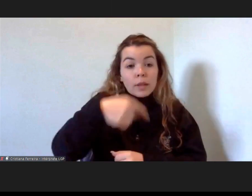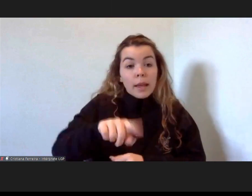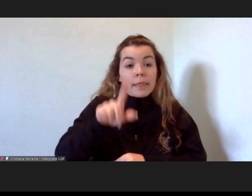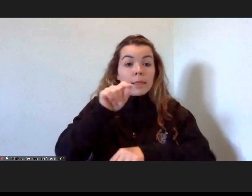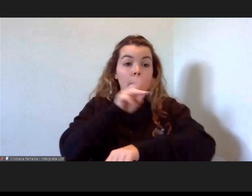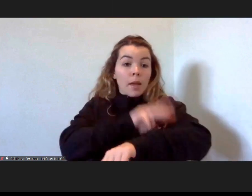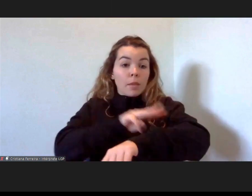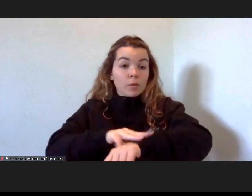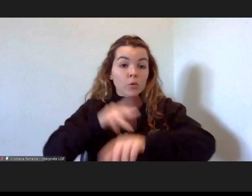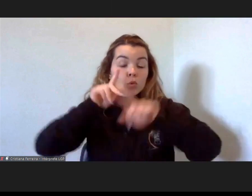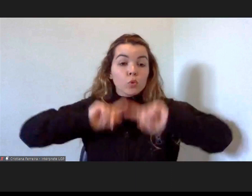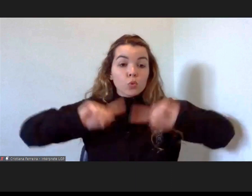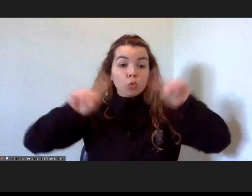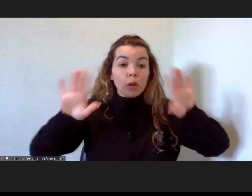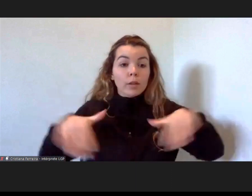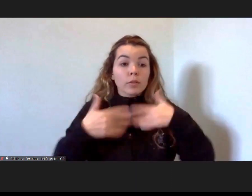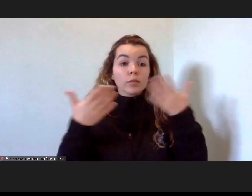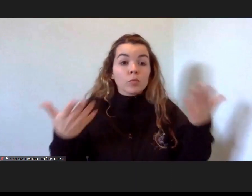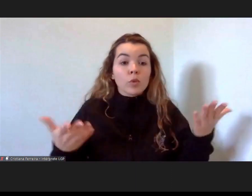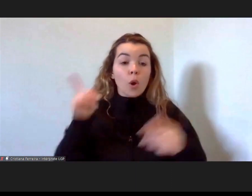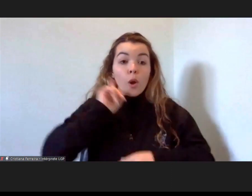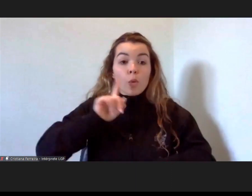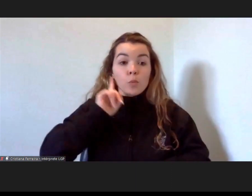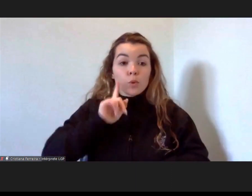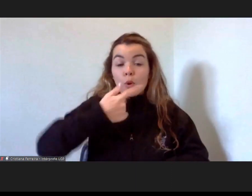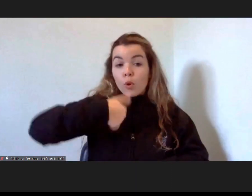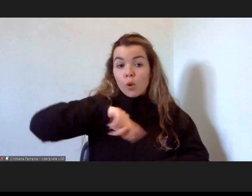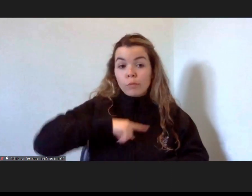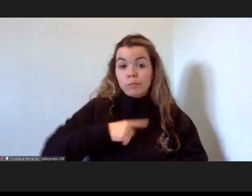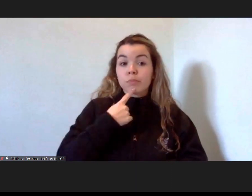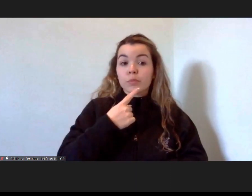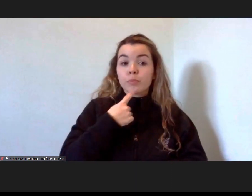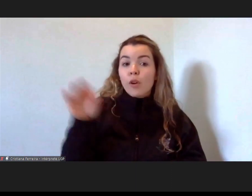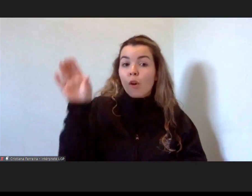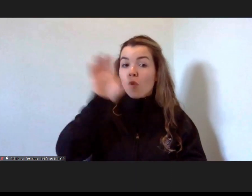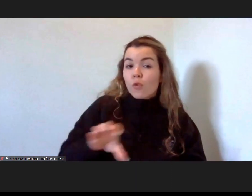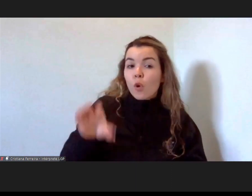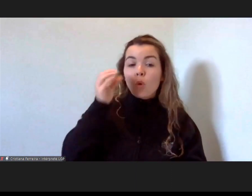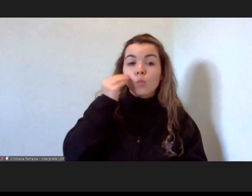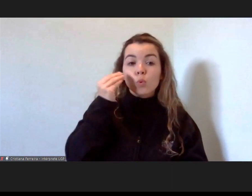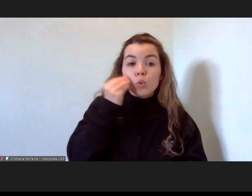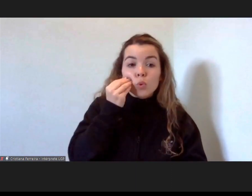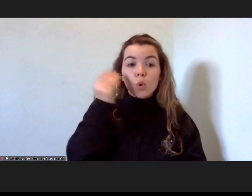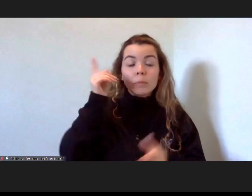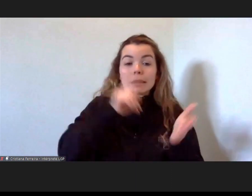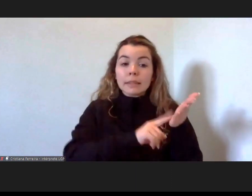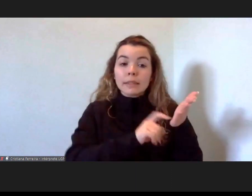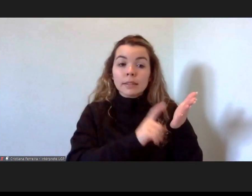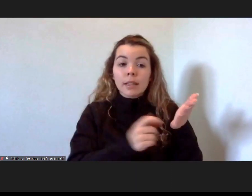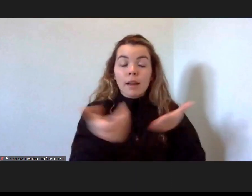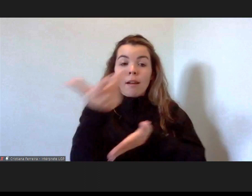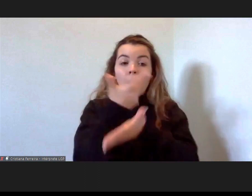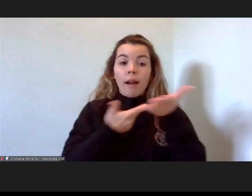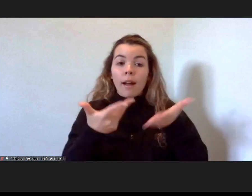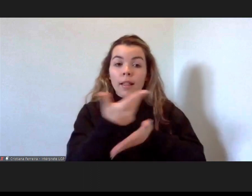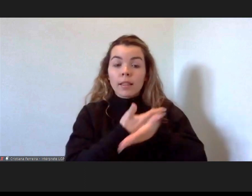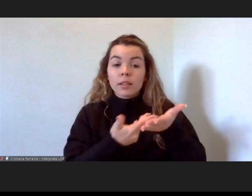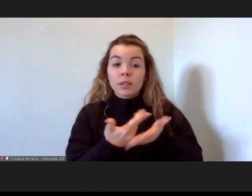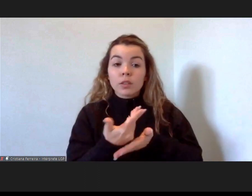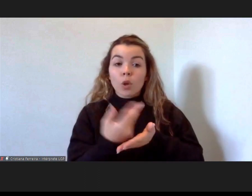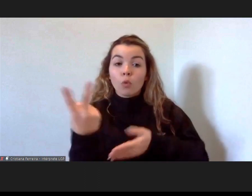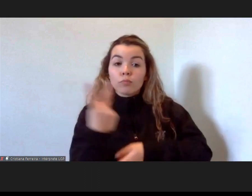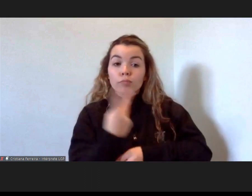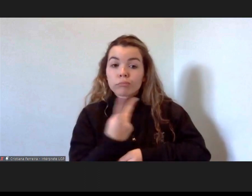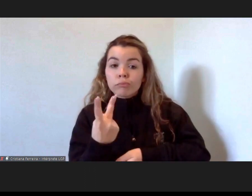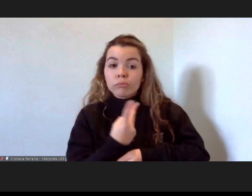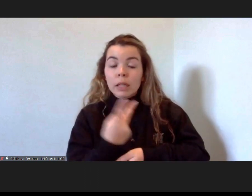e é, portanto, importante perceber de que forma é que a necessária relação entre estas entidades